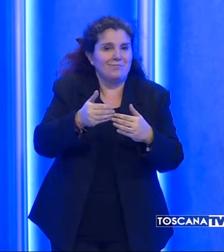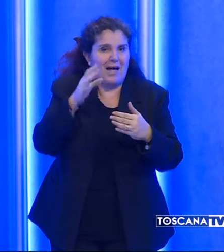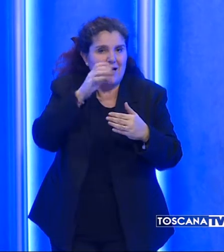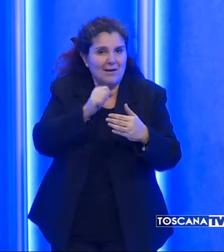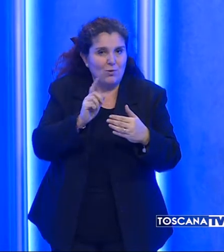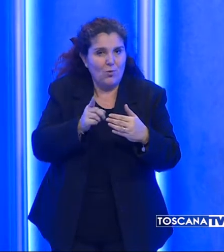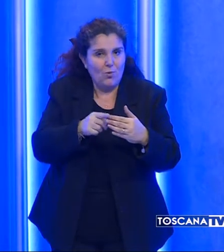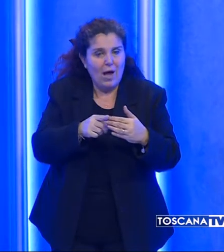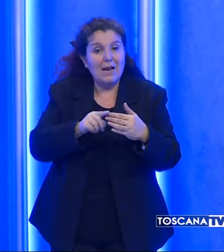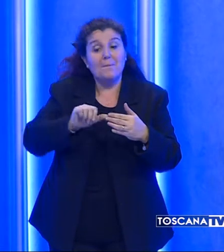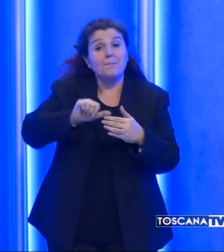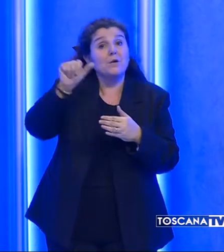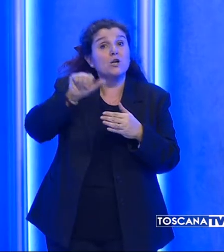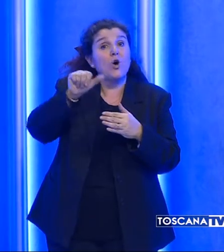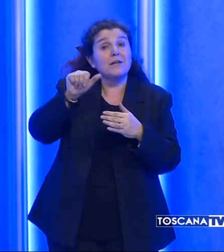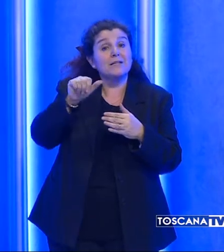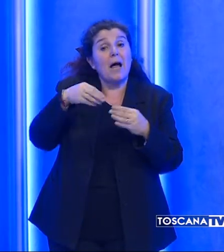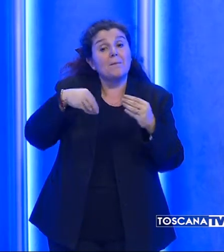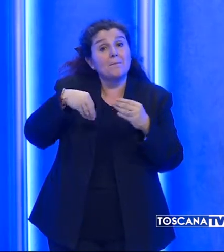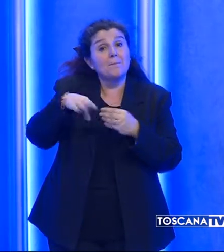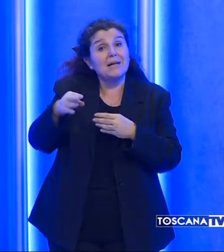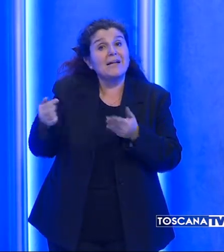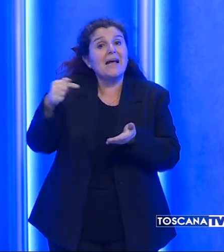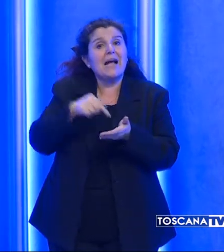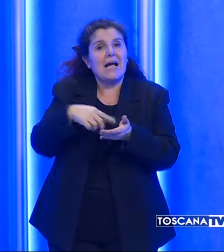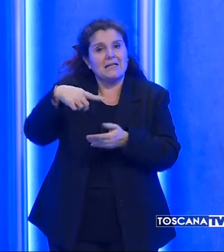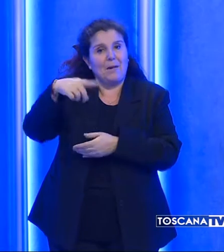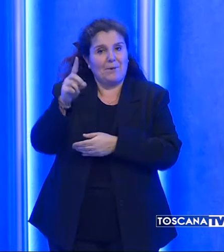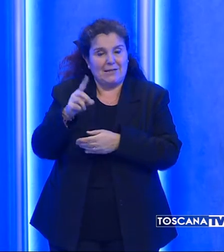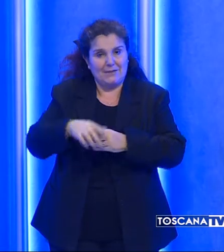che la priorità di tutti è mandare a casa il PD.